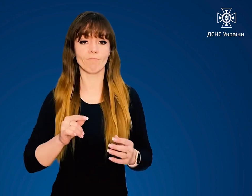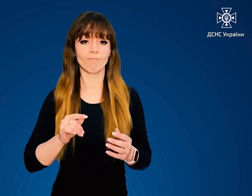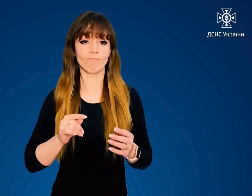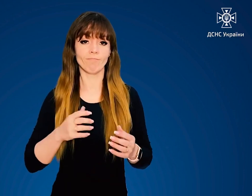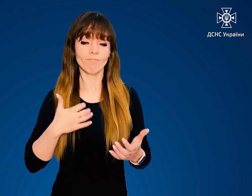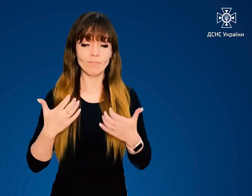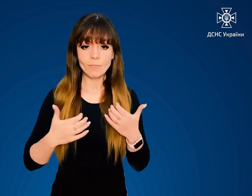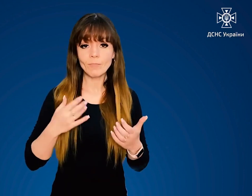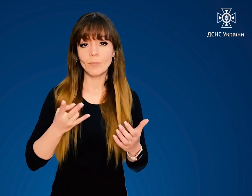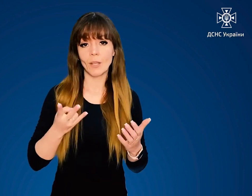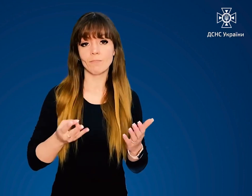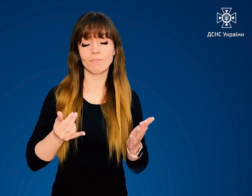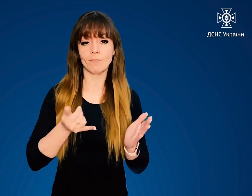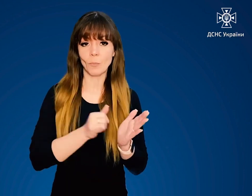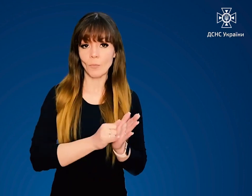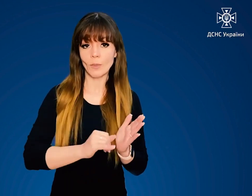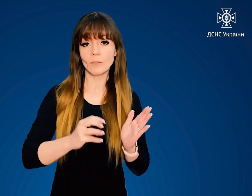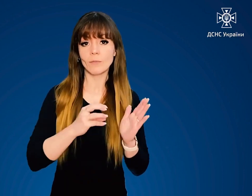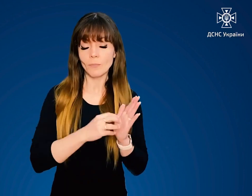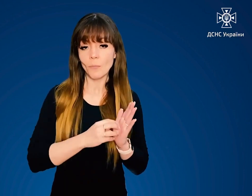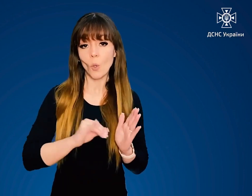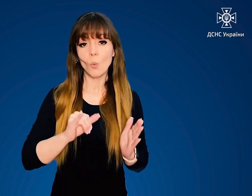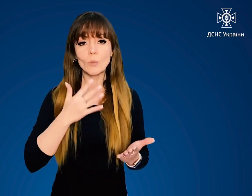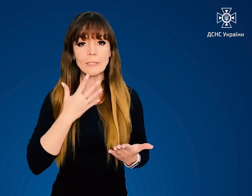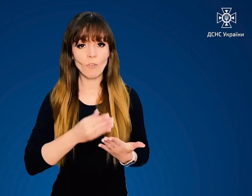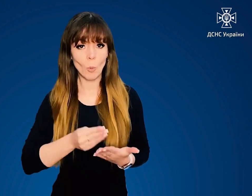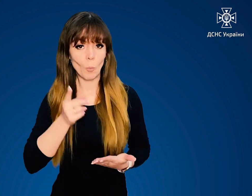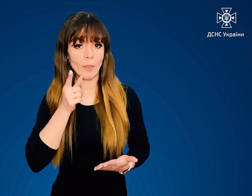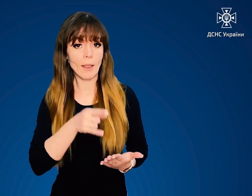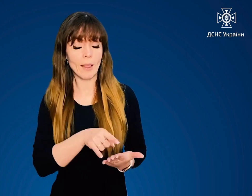про наявність цього застосунку у своєму телефоні.